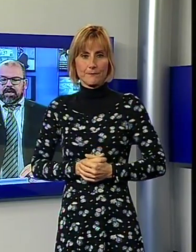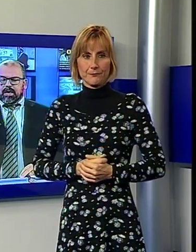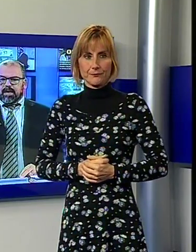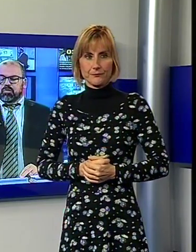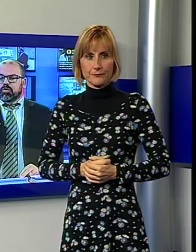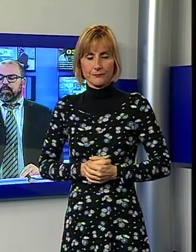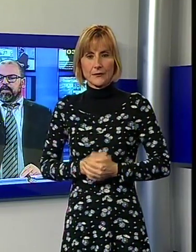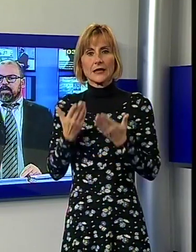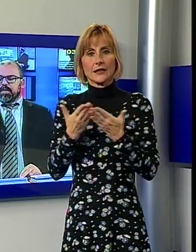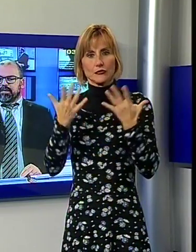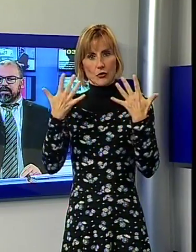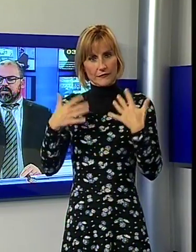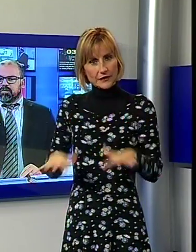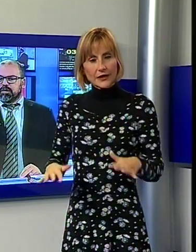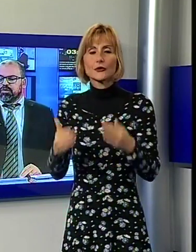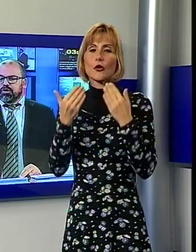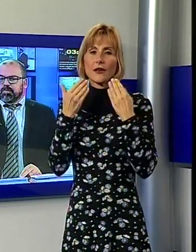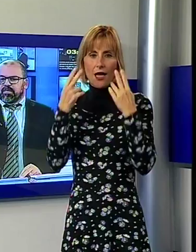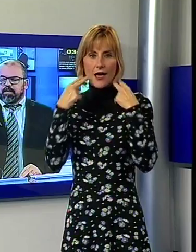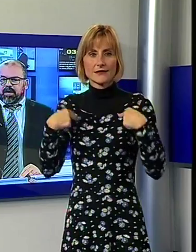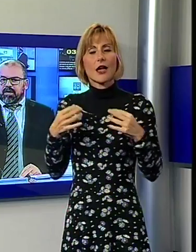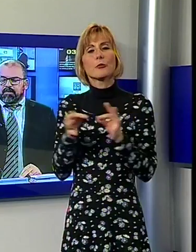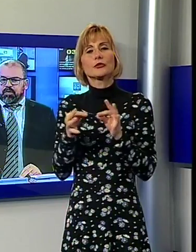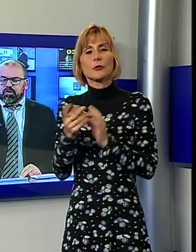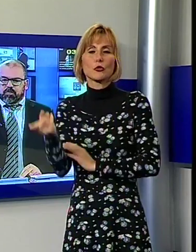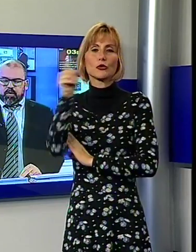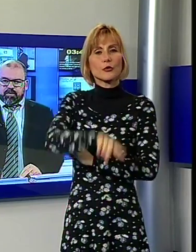È tutto per la prima parte del nostro TG, un breve break, poi c'è lo sport.